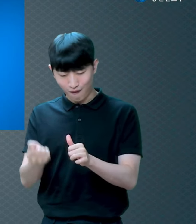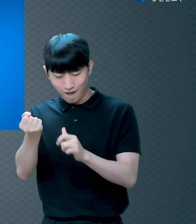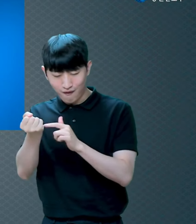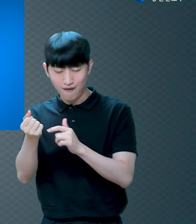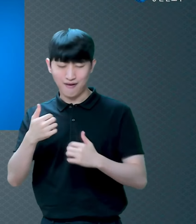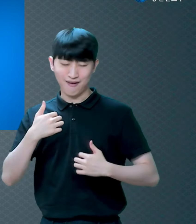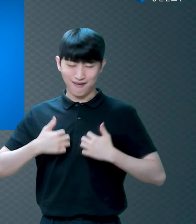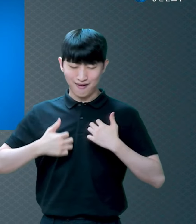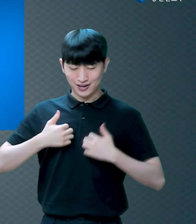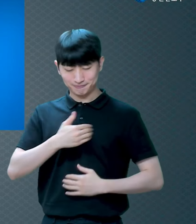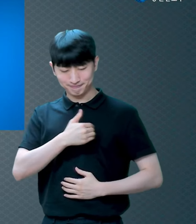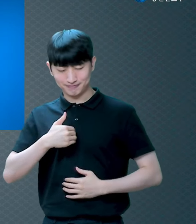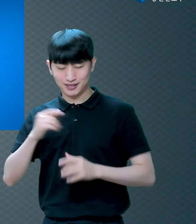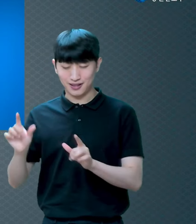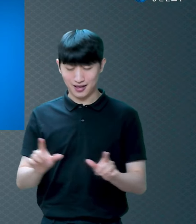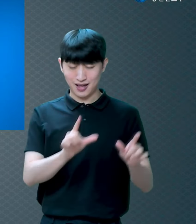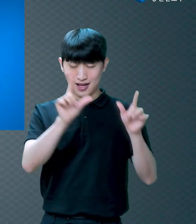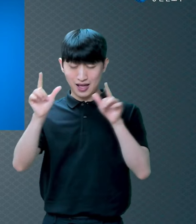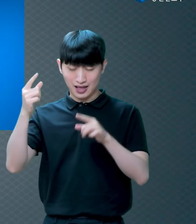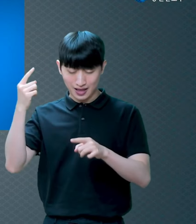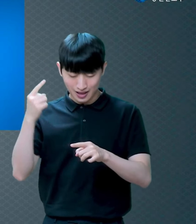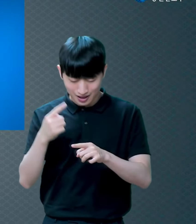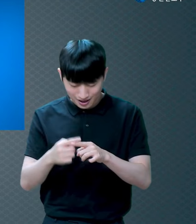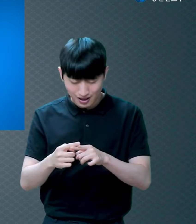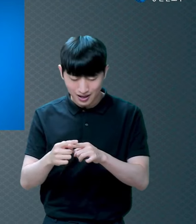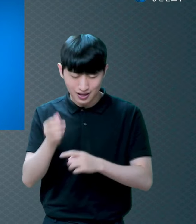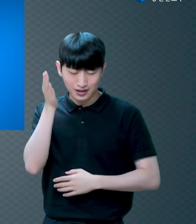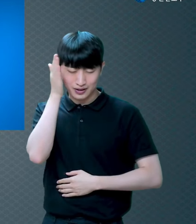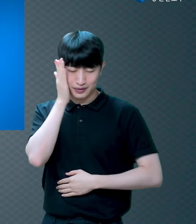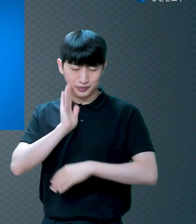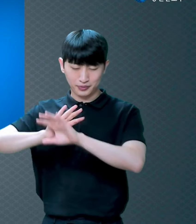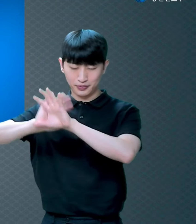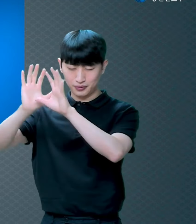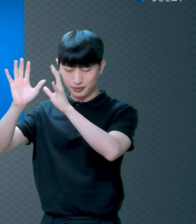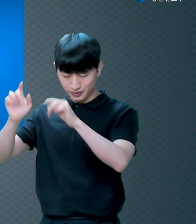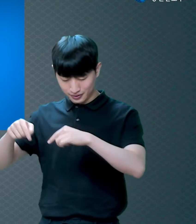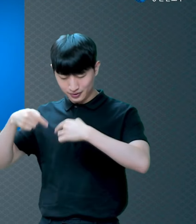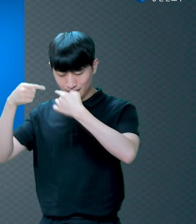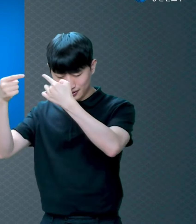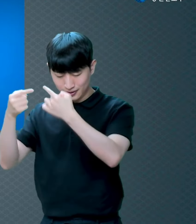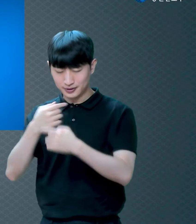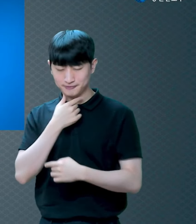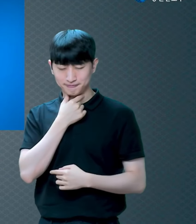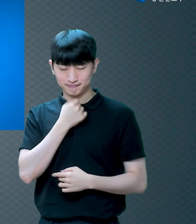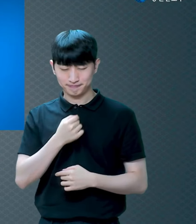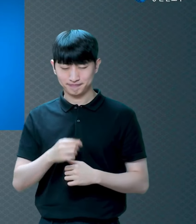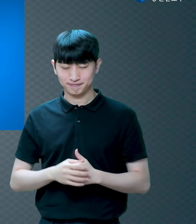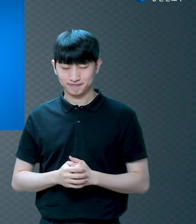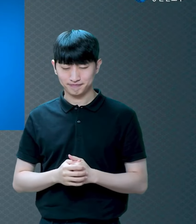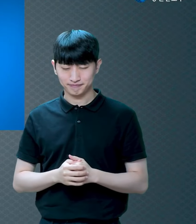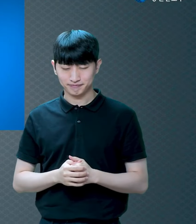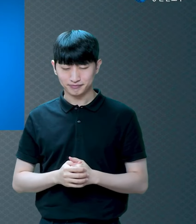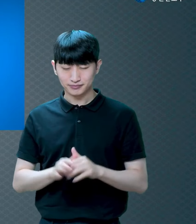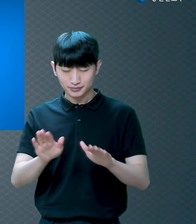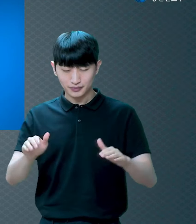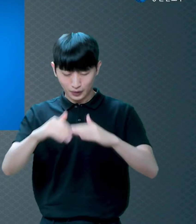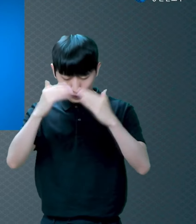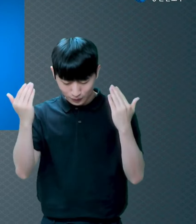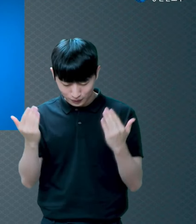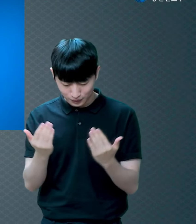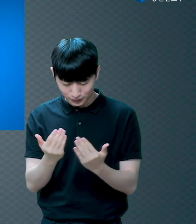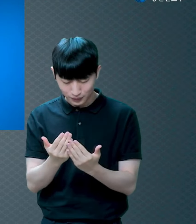영원한 천국에 함께할 수 있도록 인도하시기를 원합니다 모든 시간